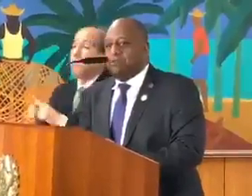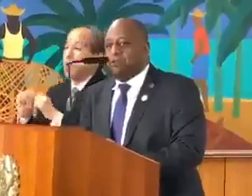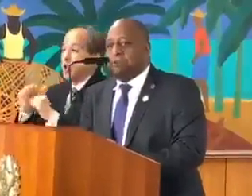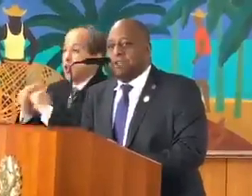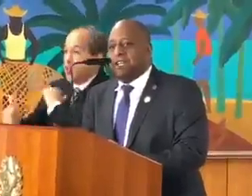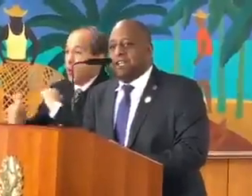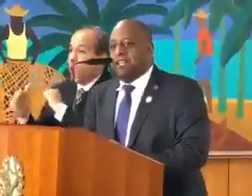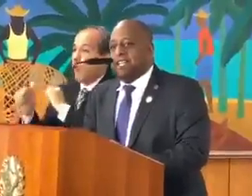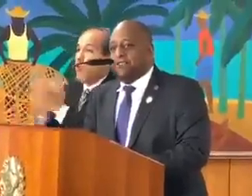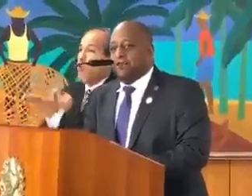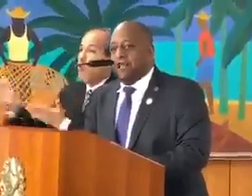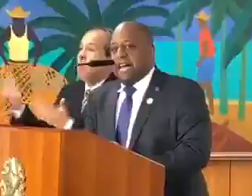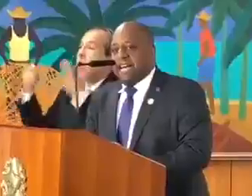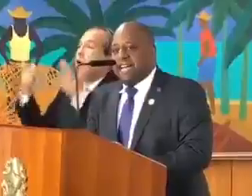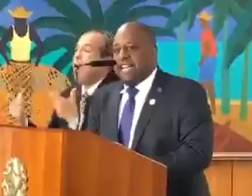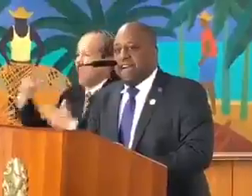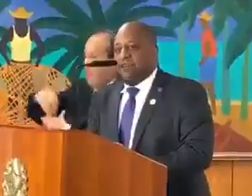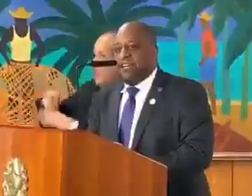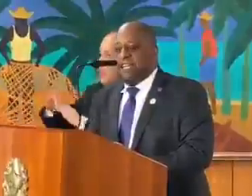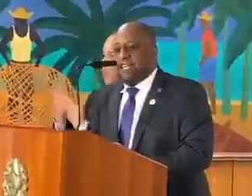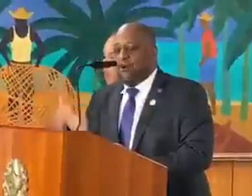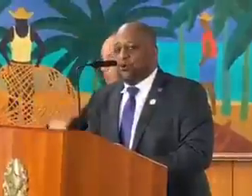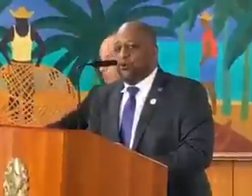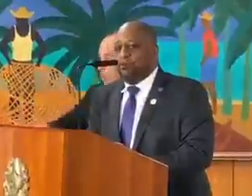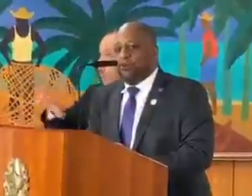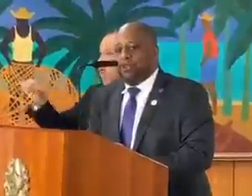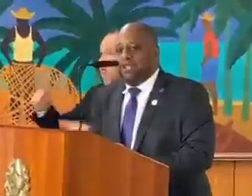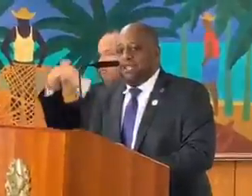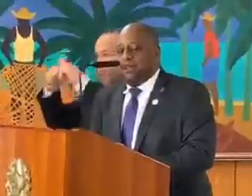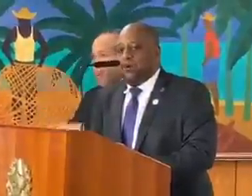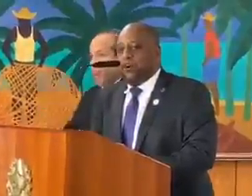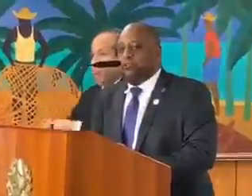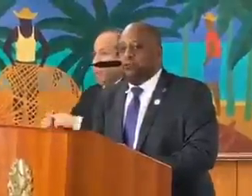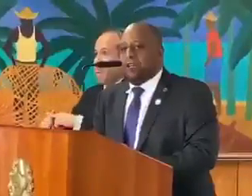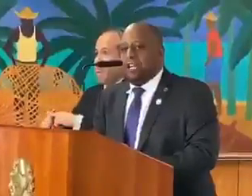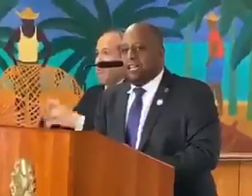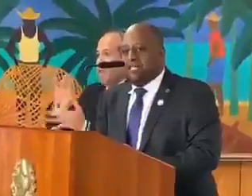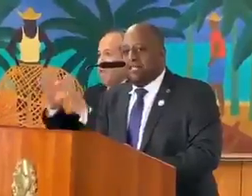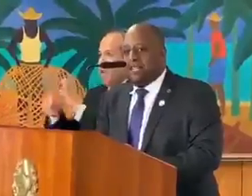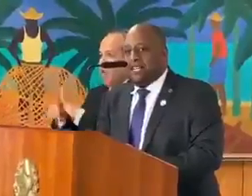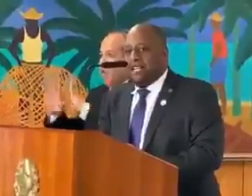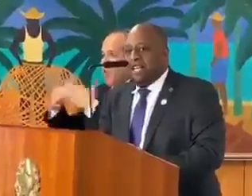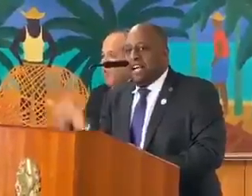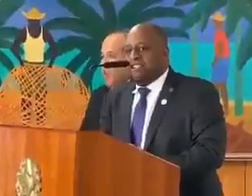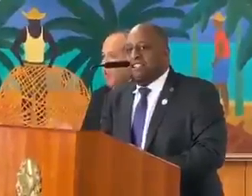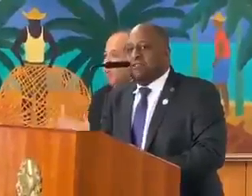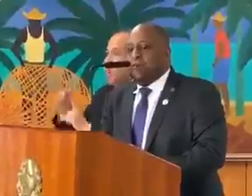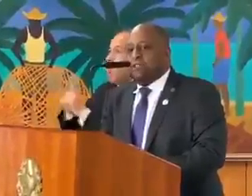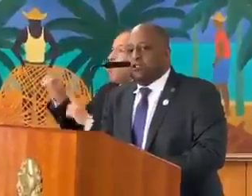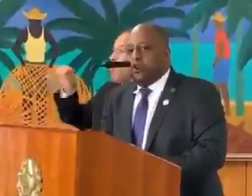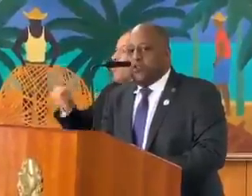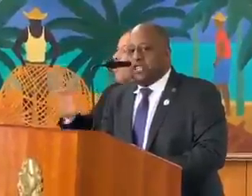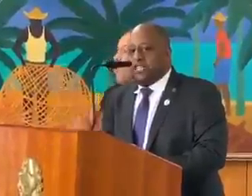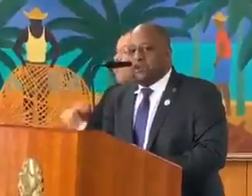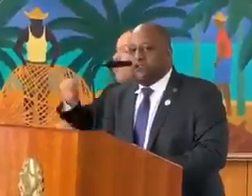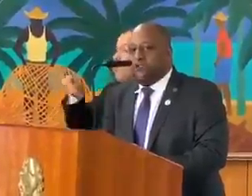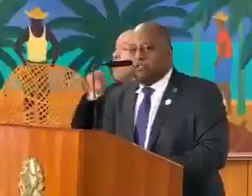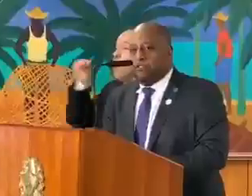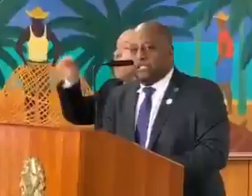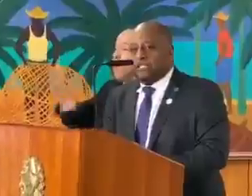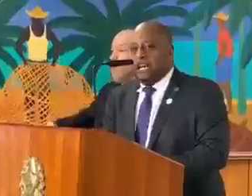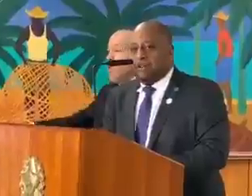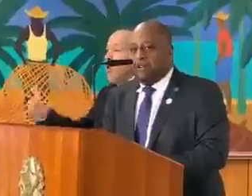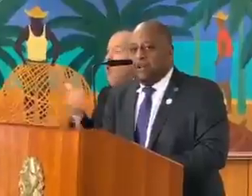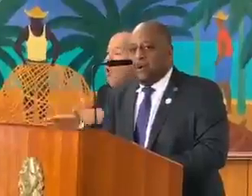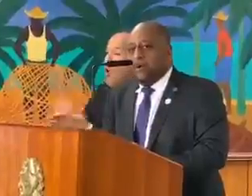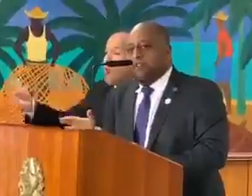vai ter o GECS uma unidade escolar agora em outubro, com 8 mil crianças. A gente começou a fortalecer o